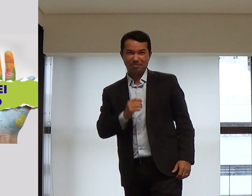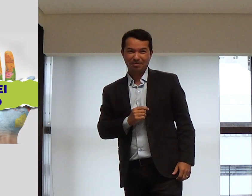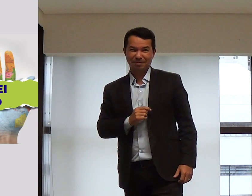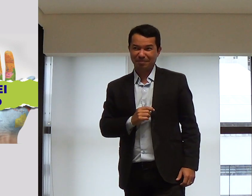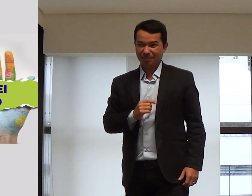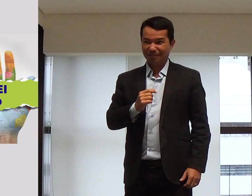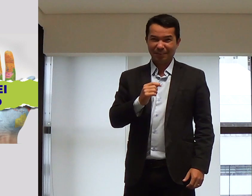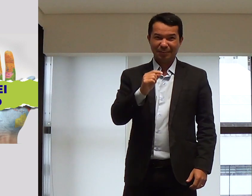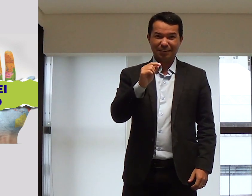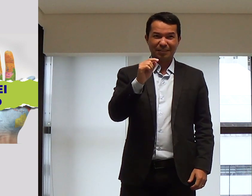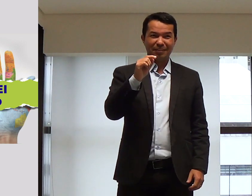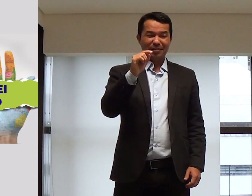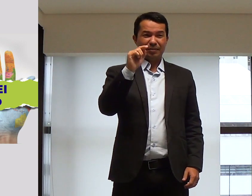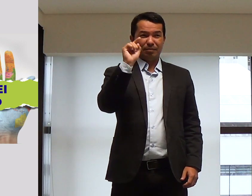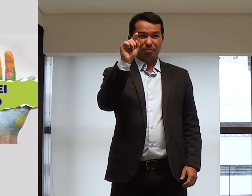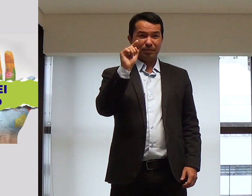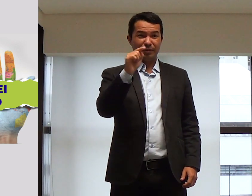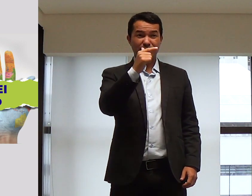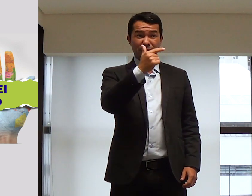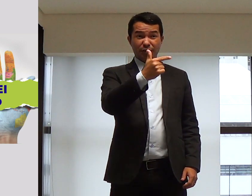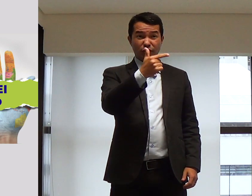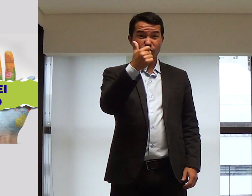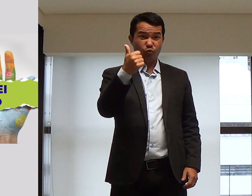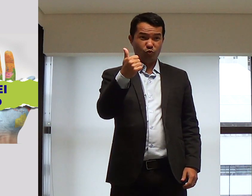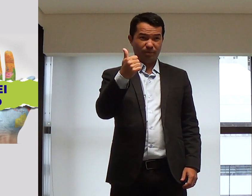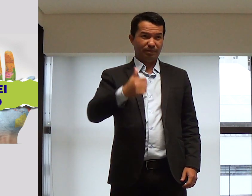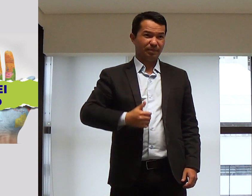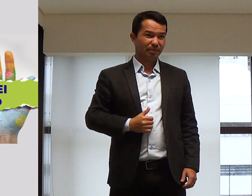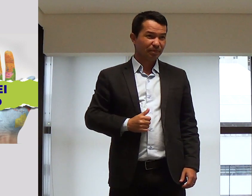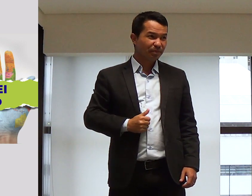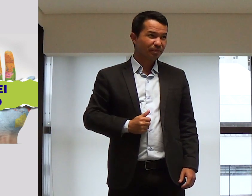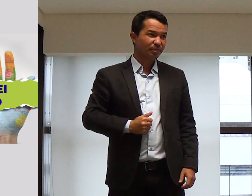20, perdão, no versículo 21.